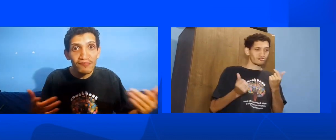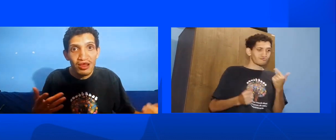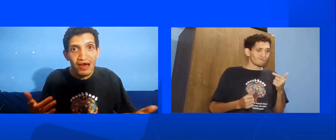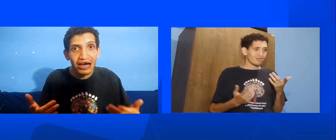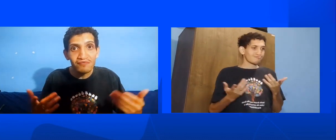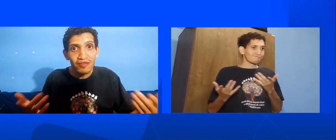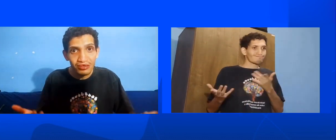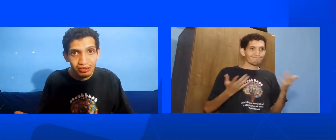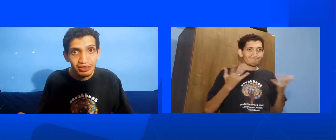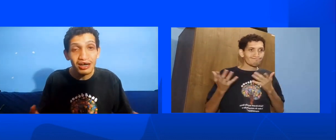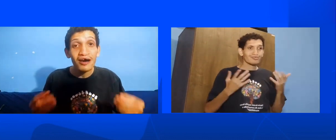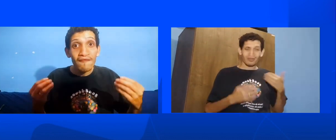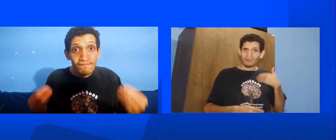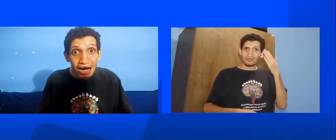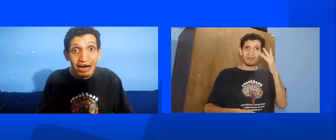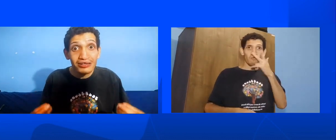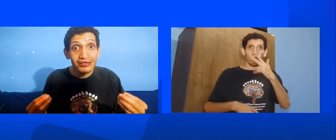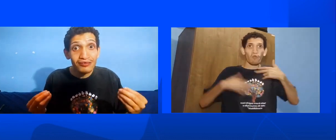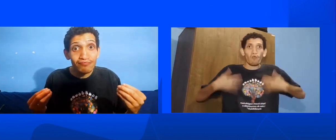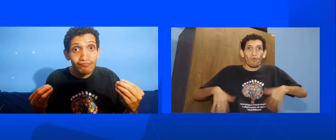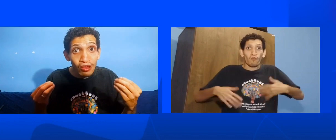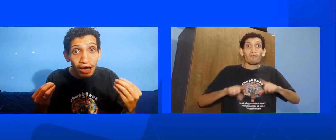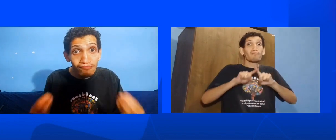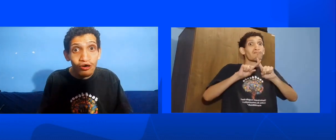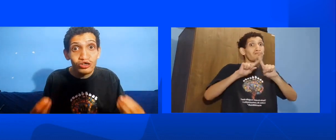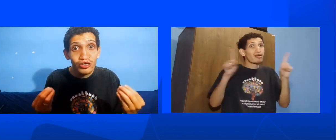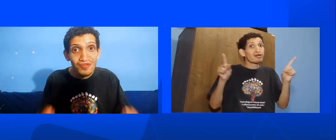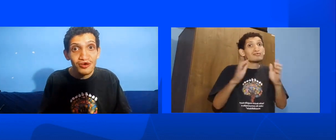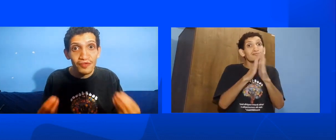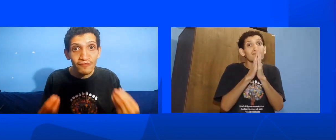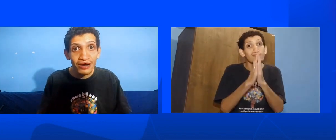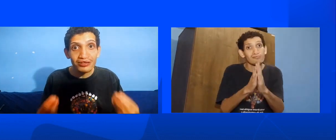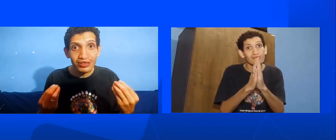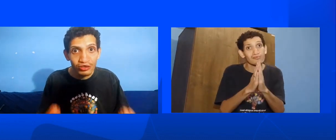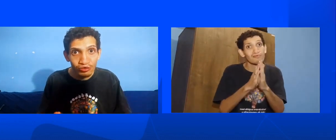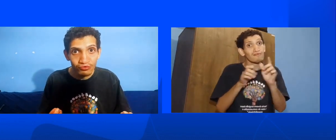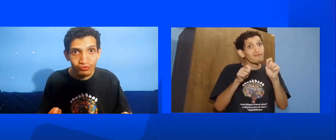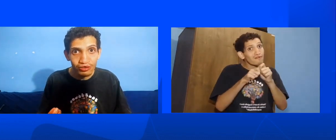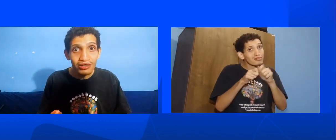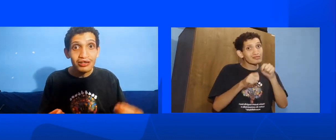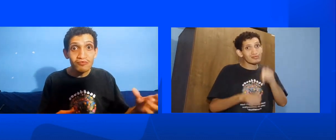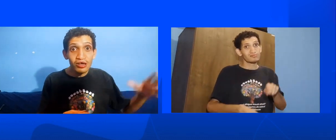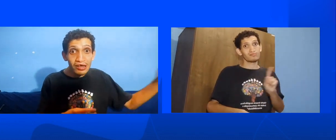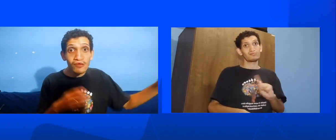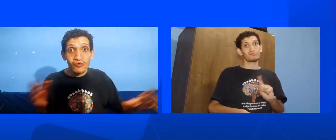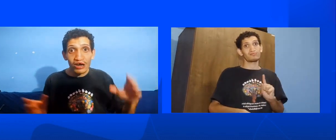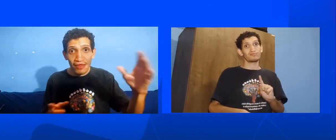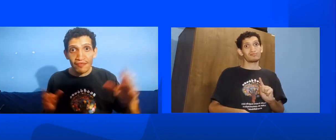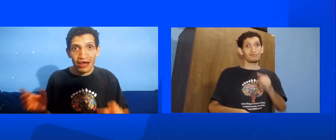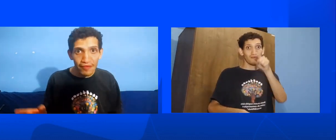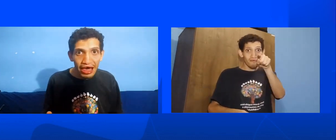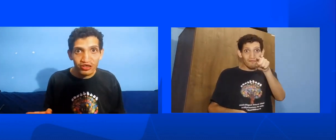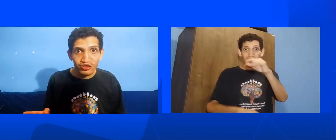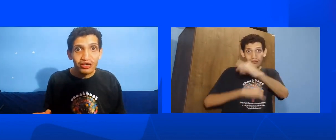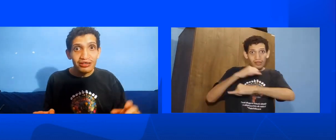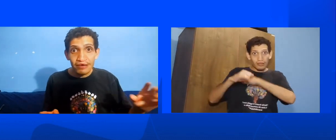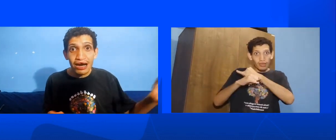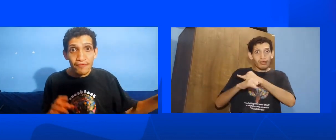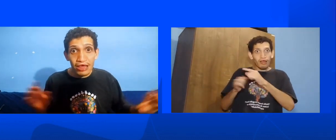vulnerabilidade financeira Mas Pelo amor de Deus Não passa isso Se você procurar na internet Você vai